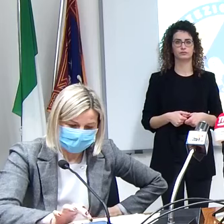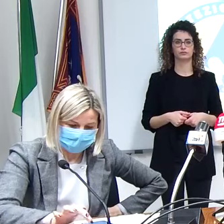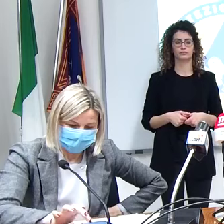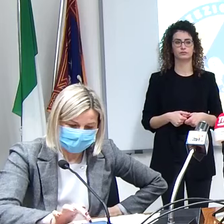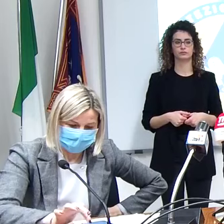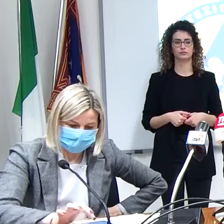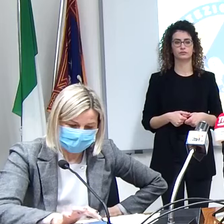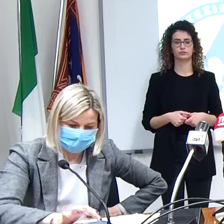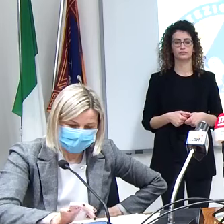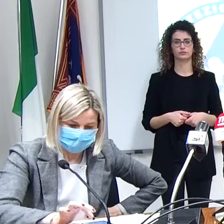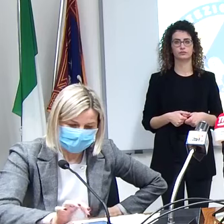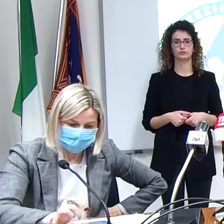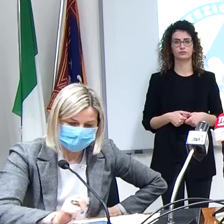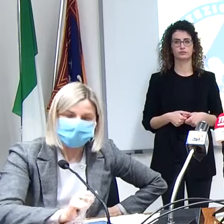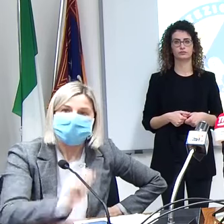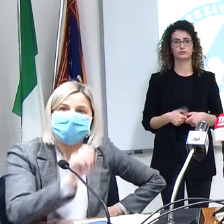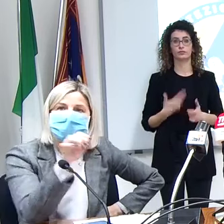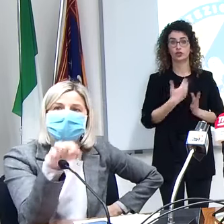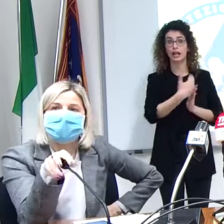quindi